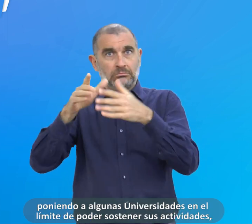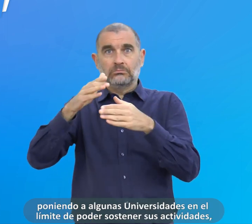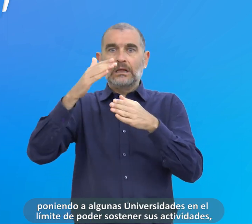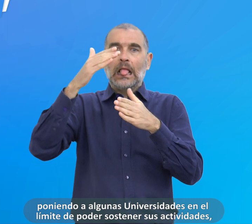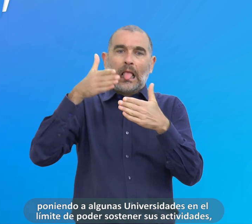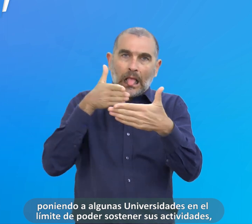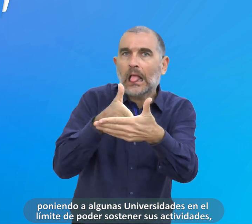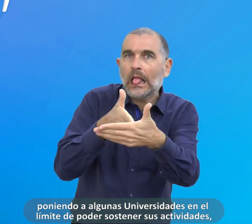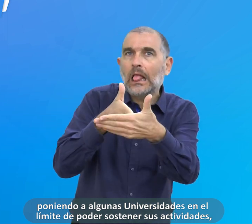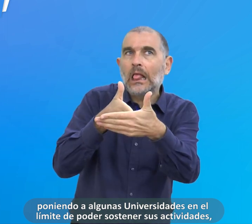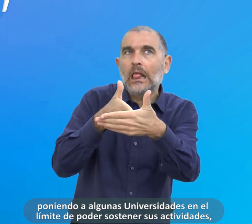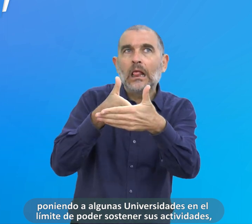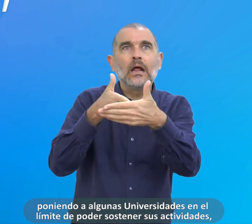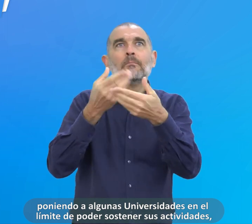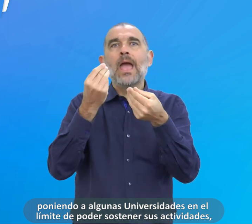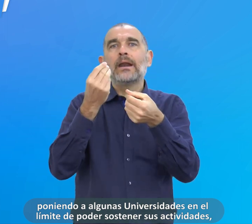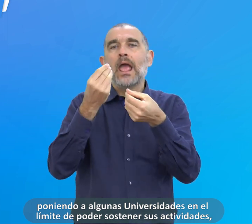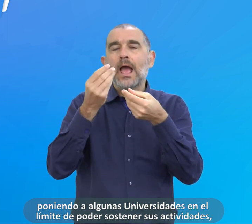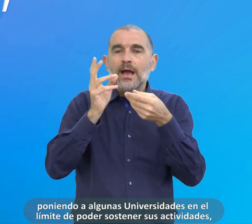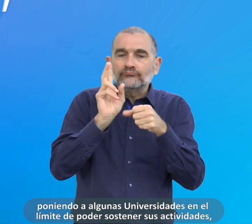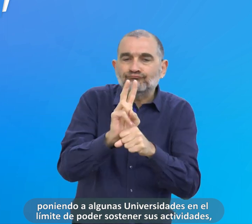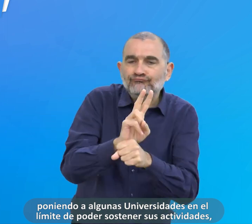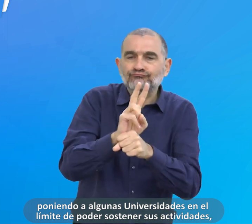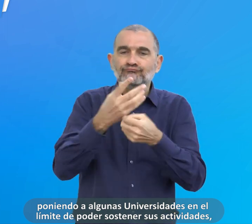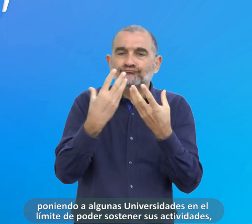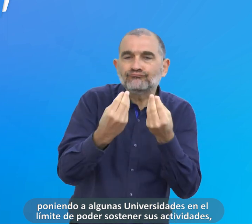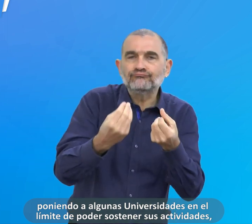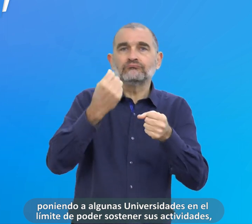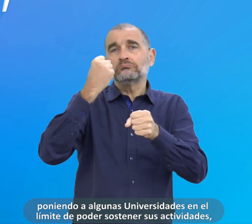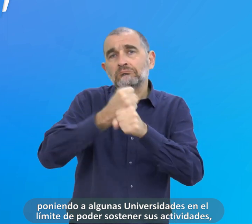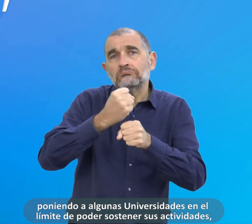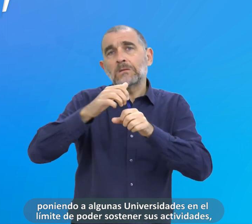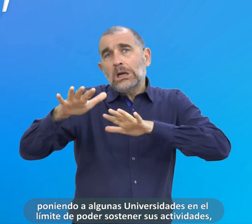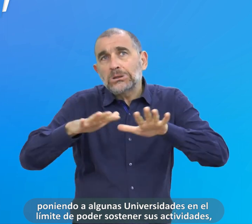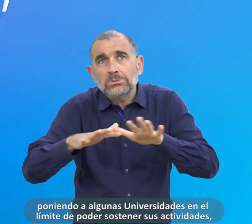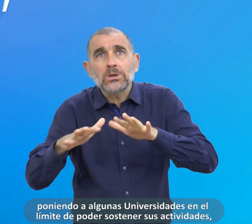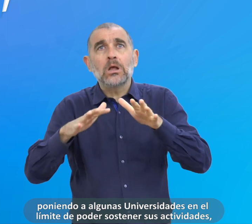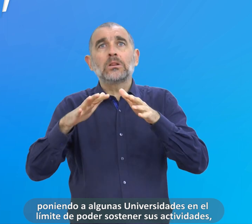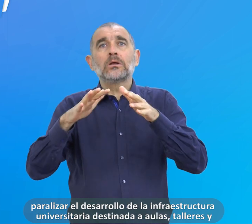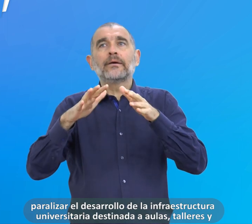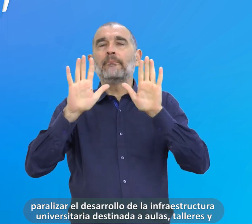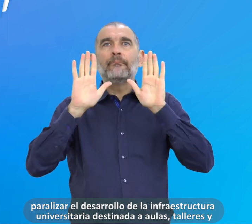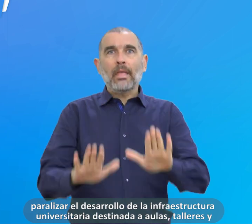en el límite de poder sostener sus actividades,